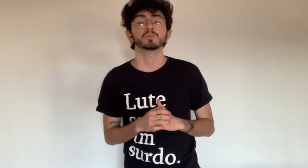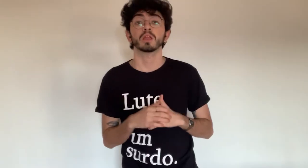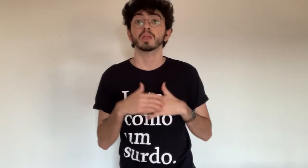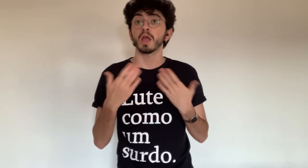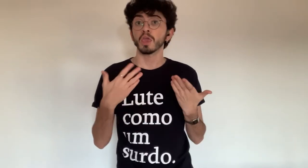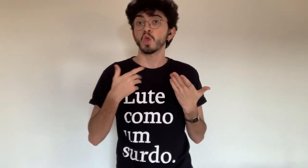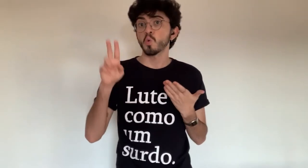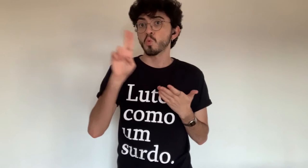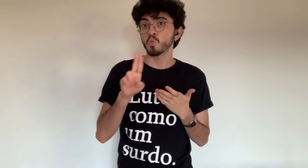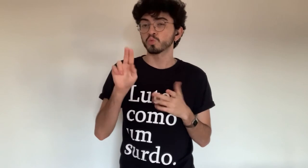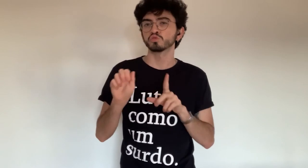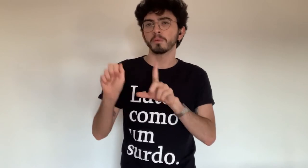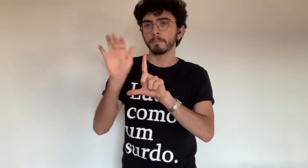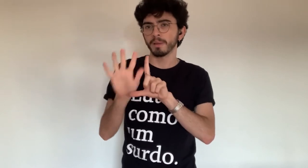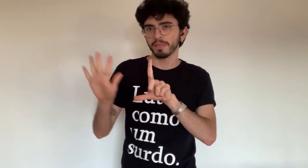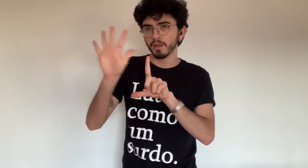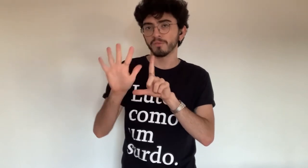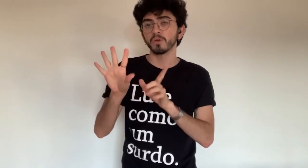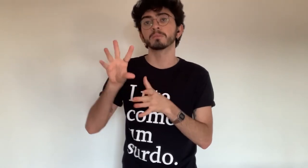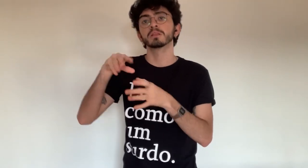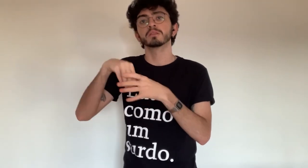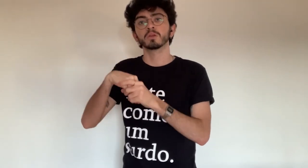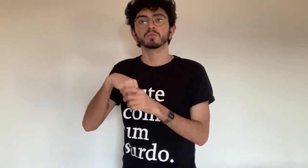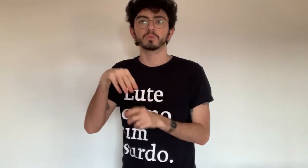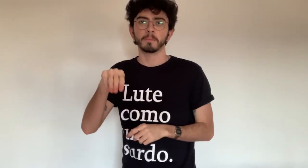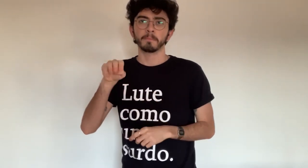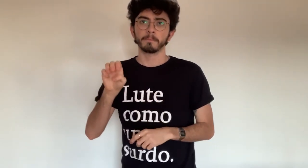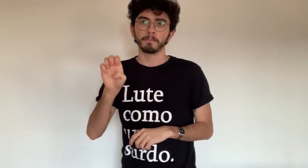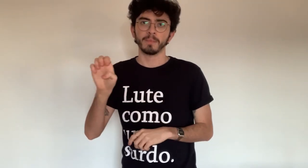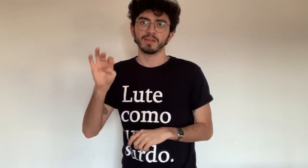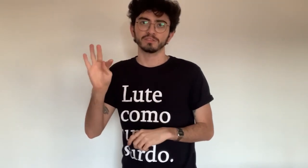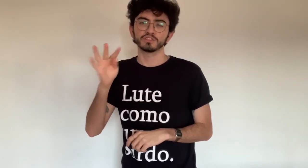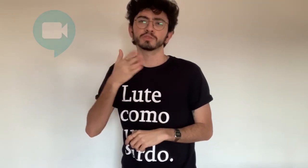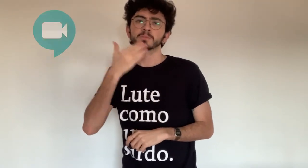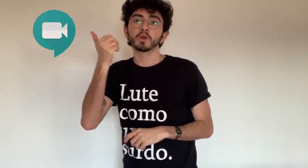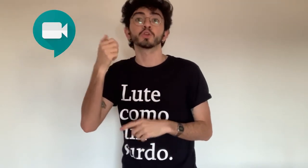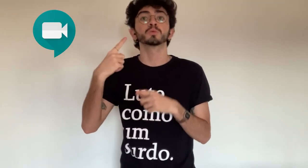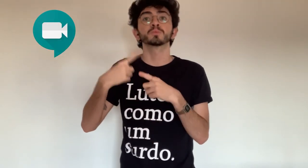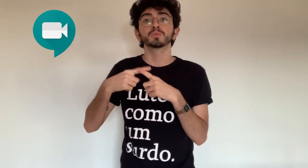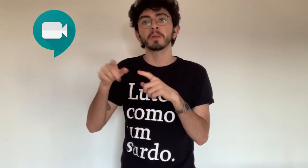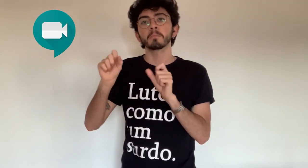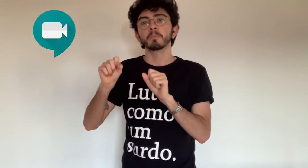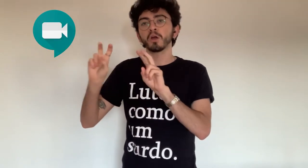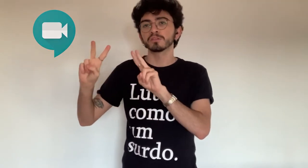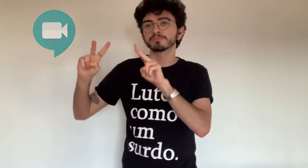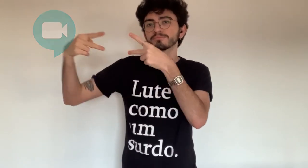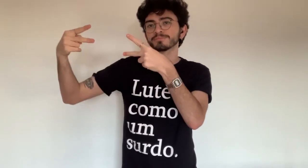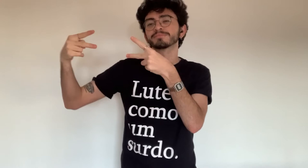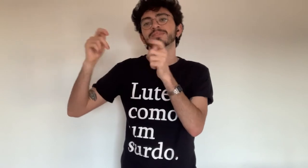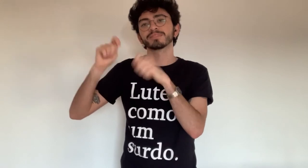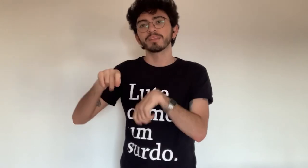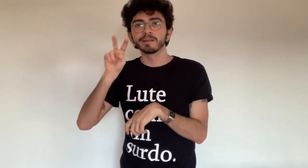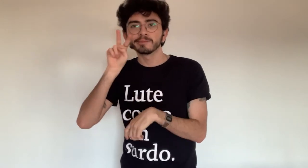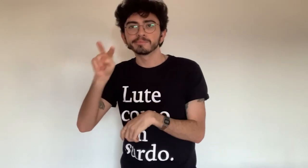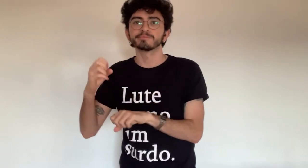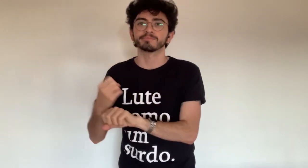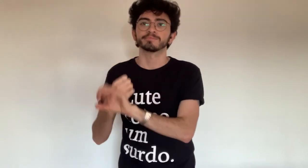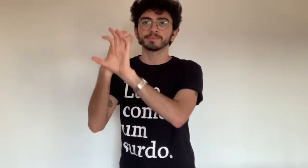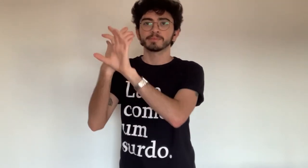Gabriel Isaac eu acabo usando mais e preferindo o Google Meet pela possibilidade de mais janelas assim como o